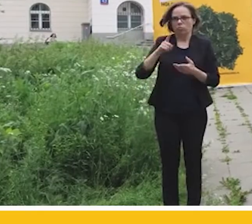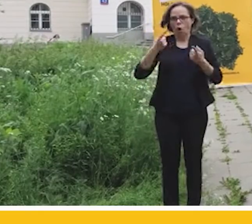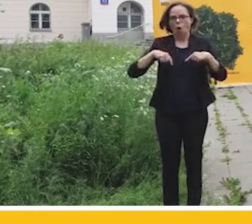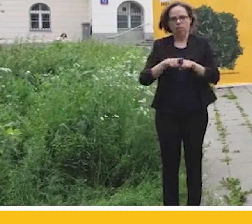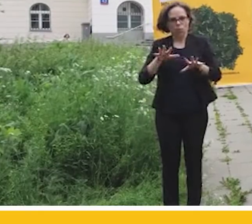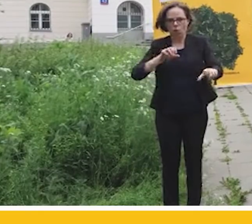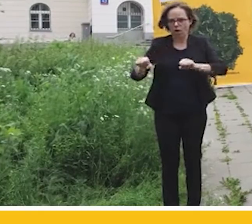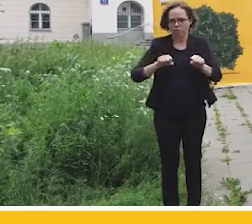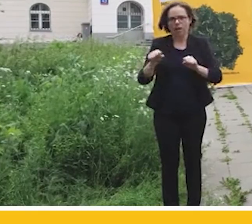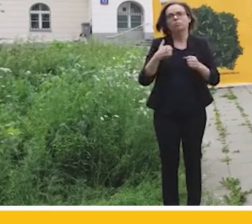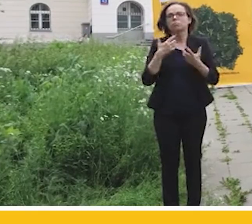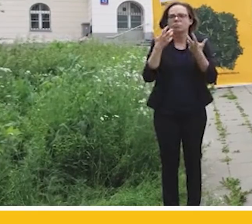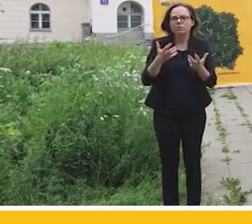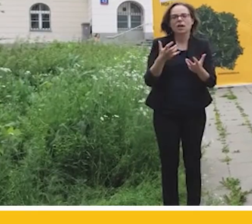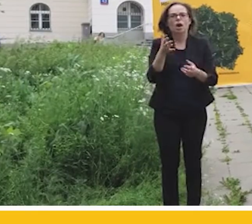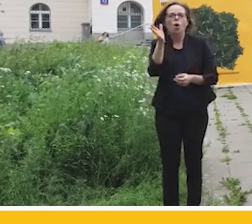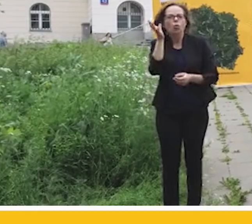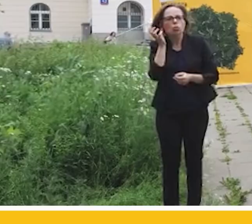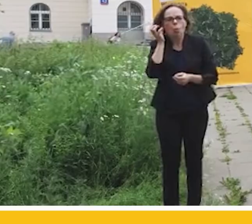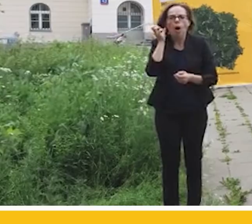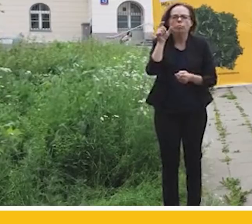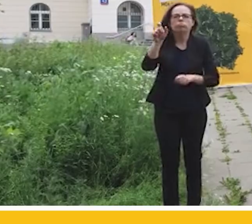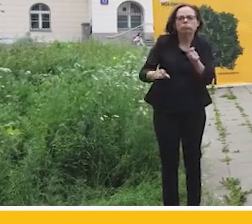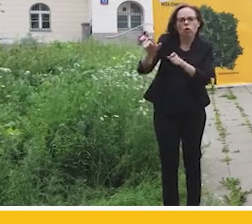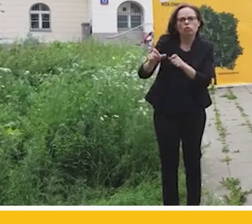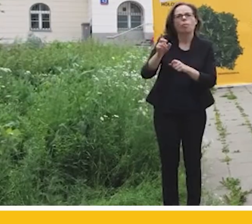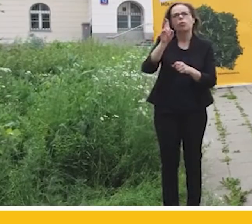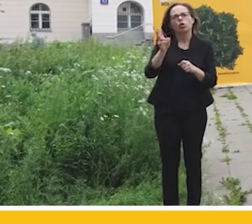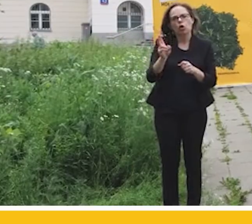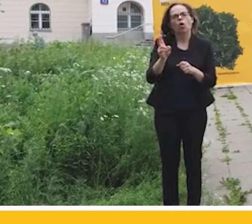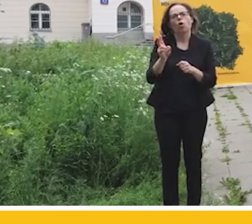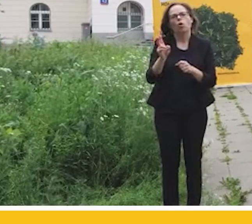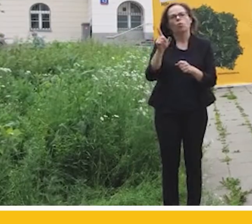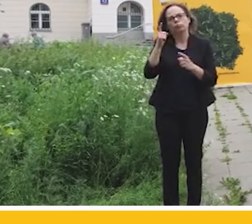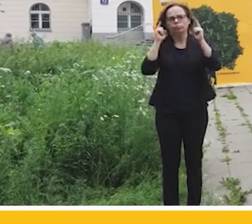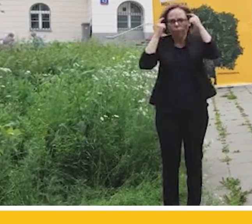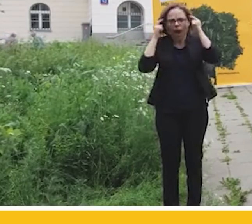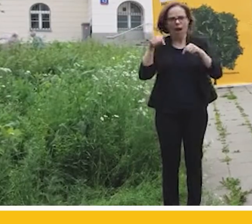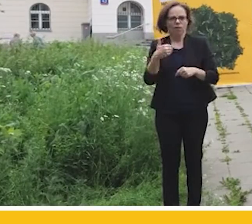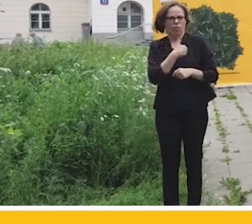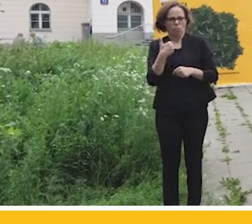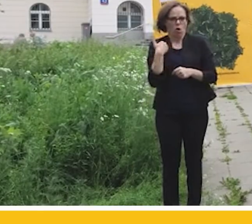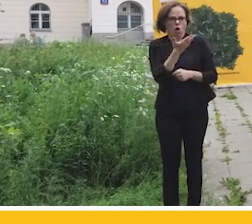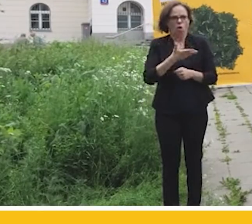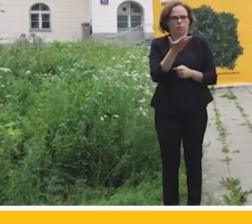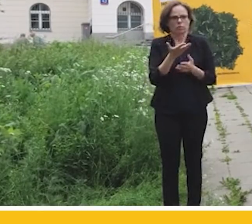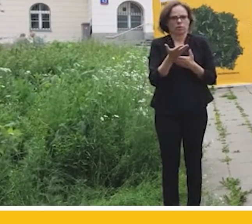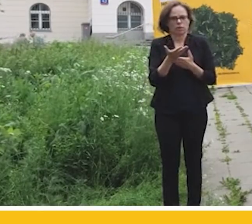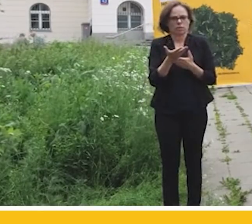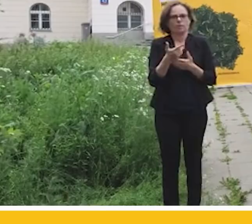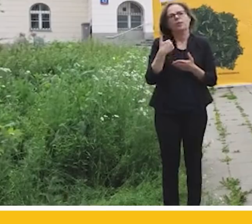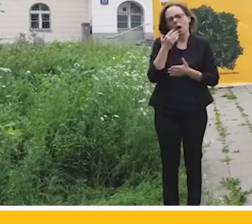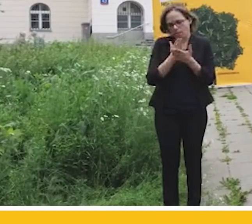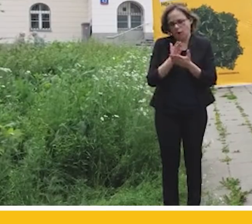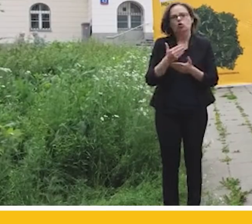chciałbym też wysłuchiwać i też doceniać głos tych, którzy ewidentnie zatroszczyli się o Rzeczpospolitą w tych protestach. Ja wierzę, że jest możliwa